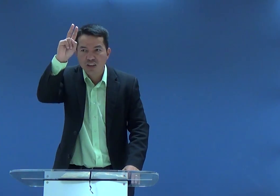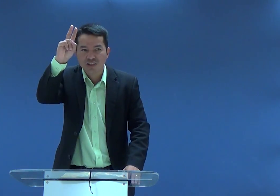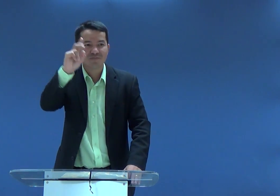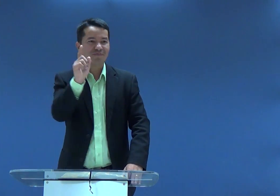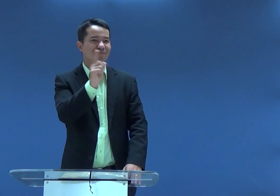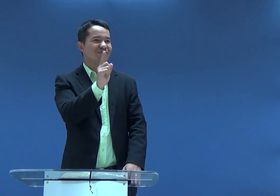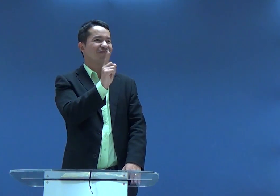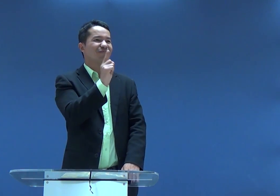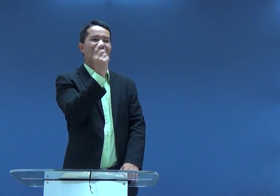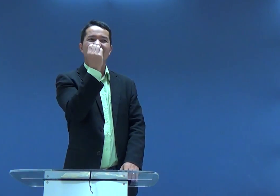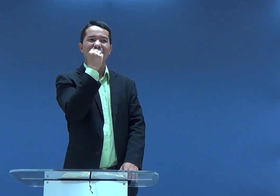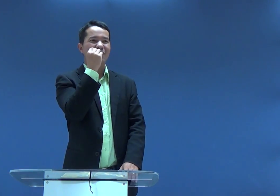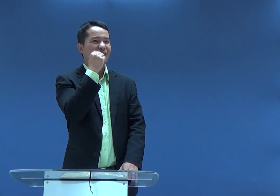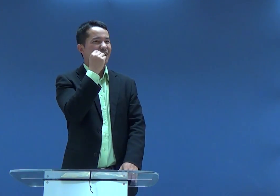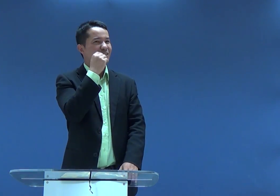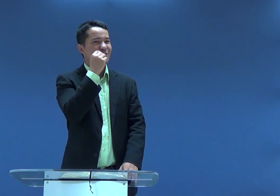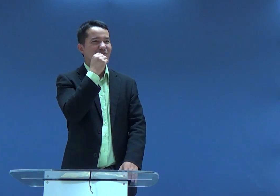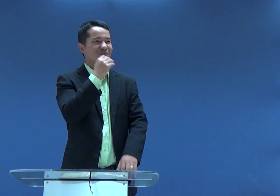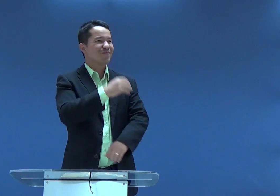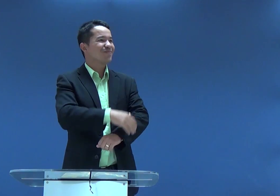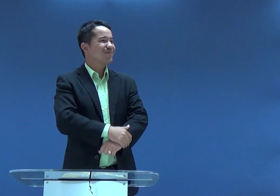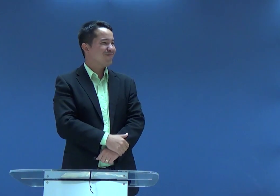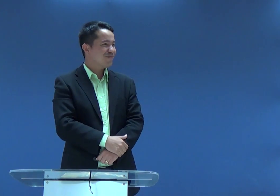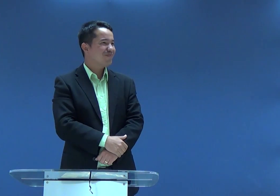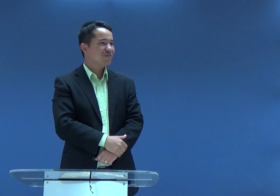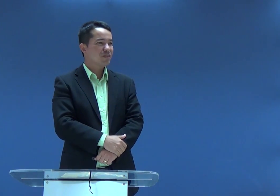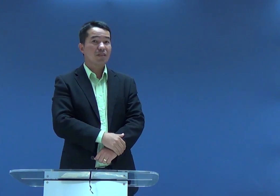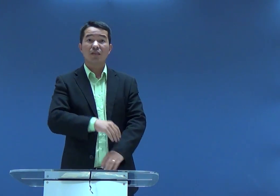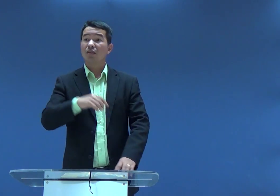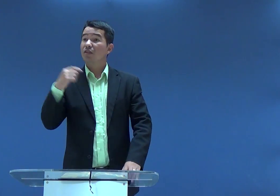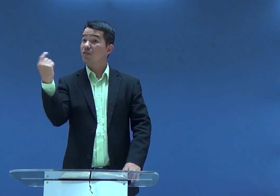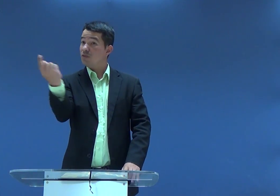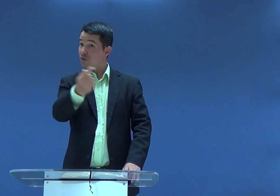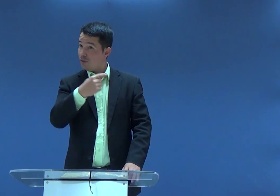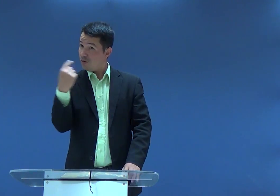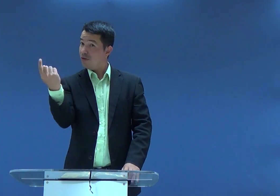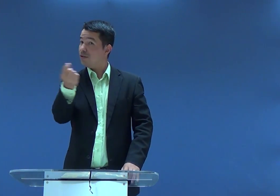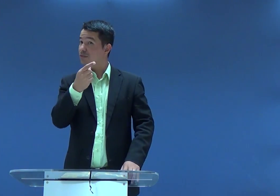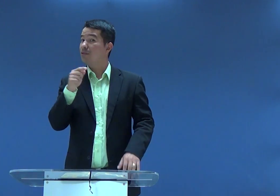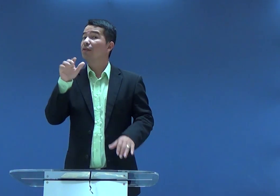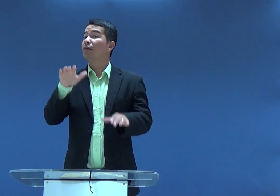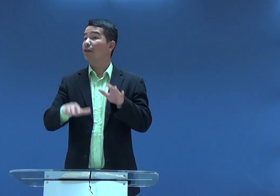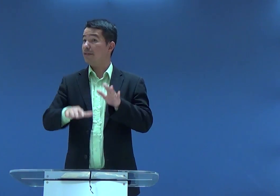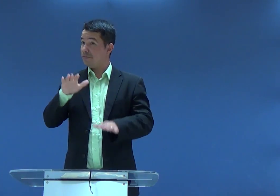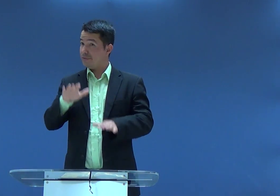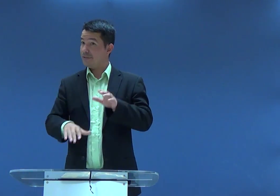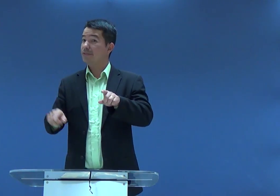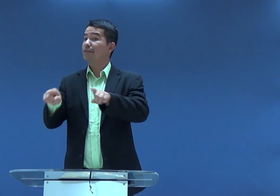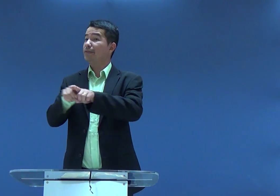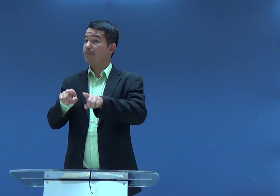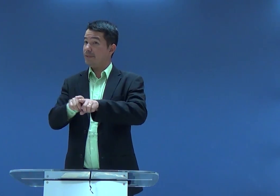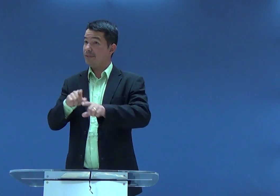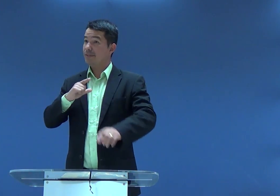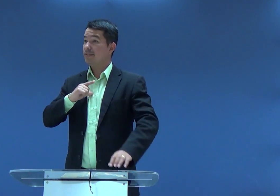errado. Era errado. Era uma fraqueza. Era uma fraqueza dele também. Nós também falamos assim,